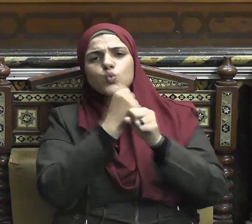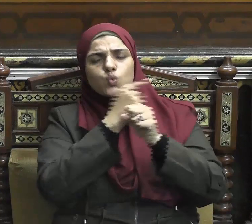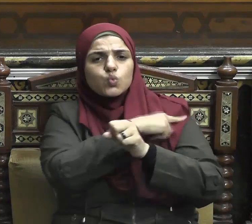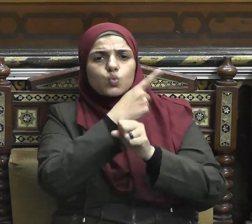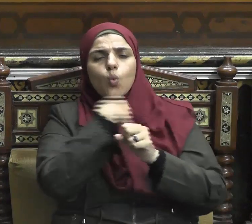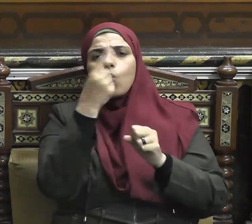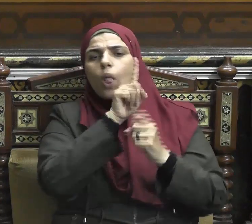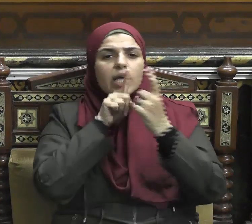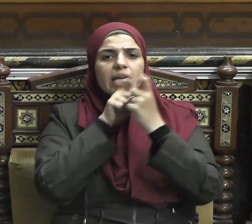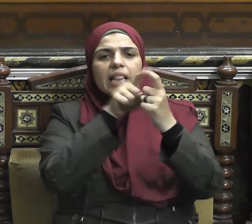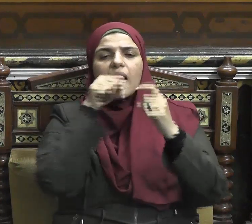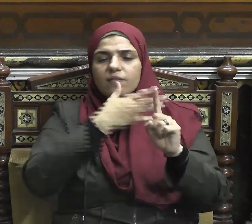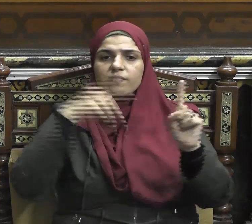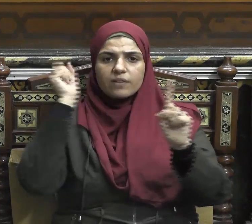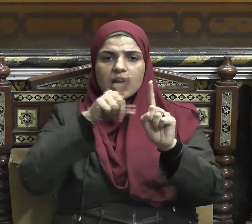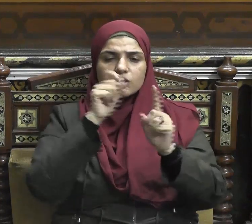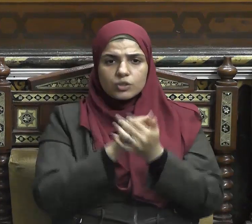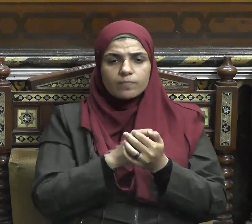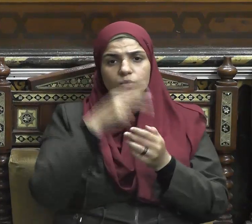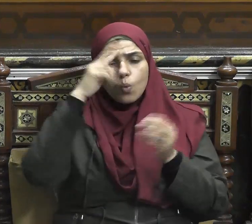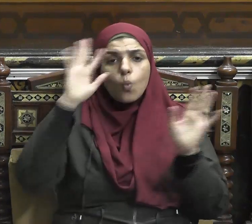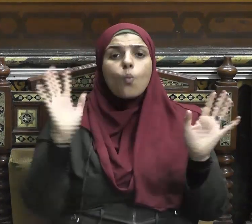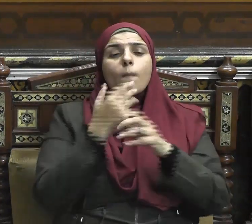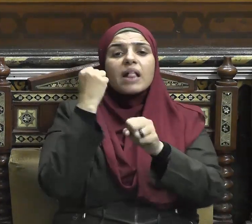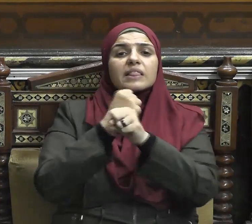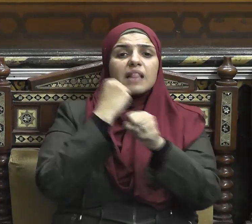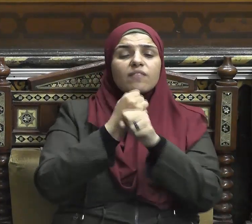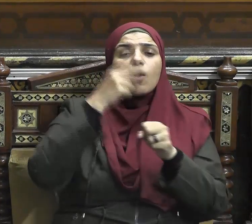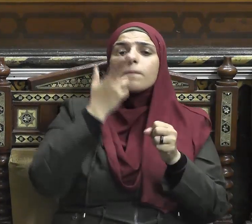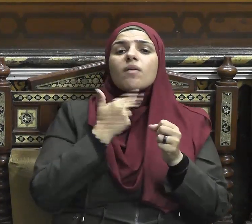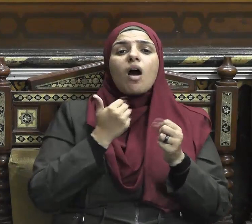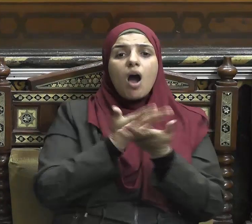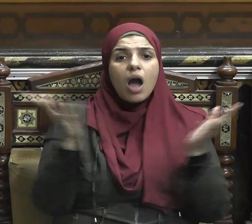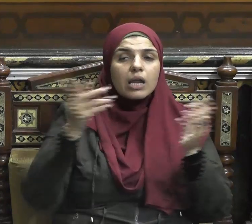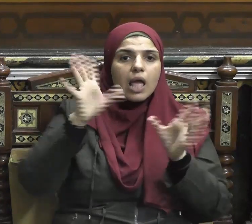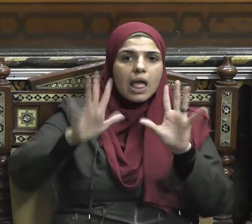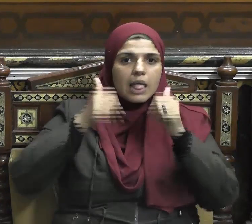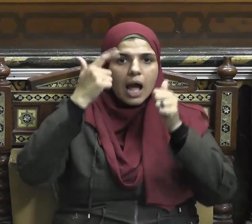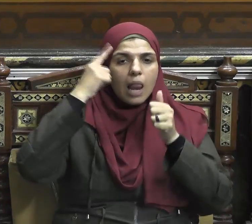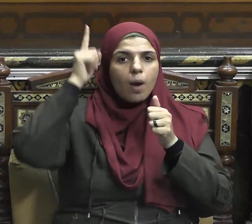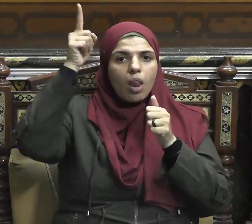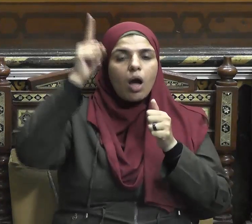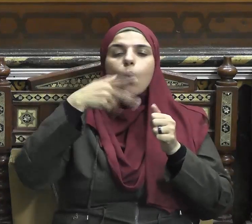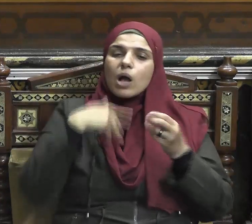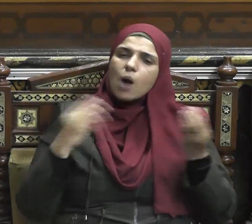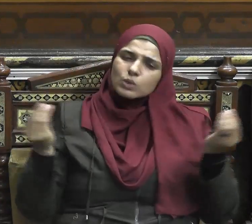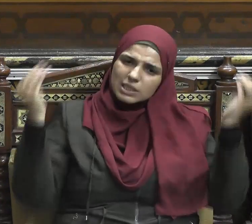قبل الحج وفي أثمائه وبعد الانتهاء من مناسكه قال